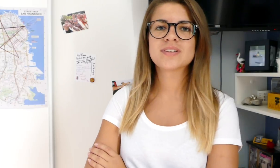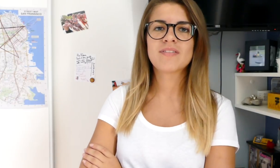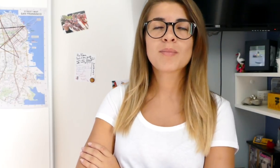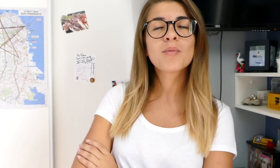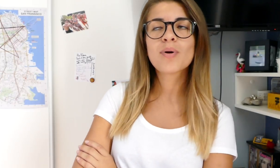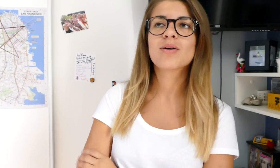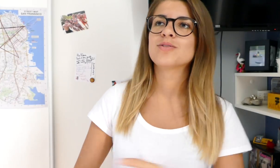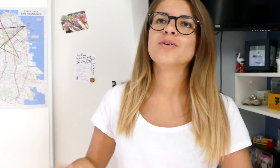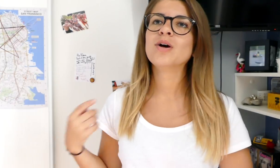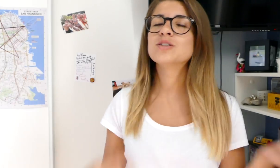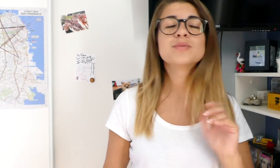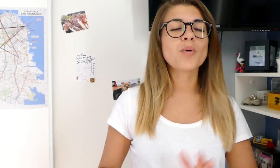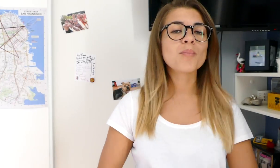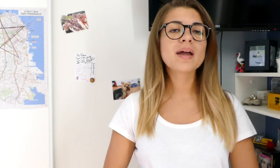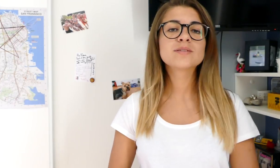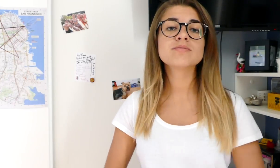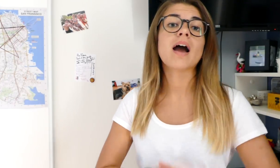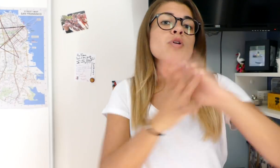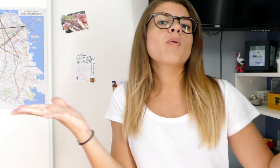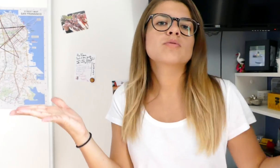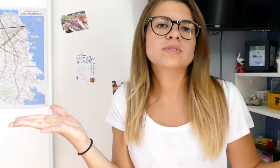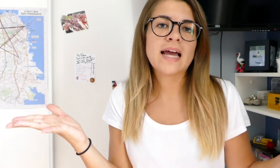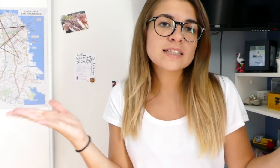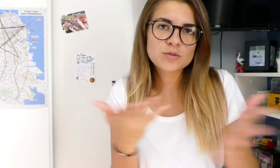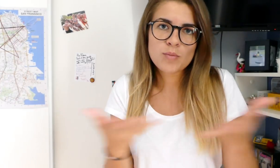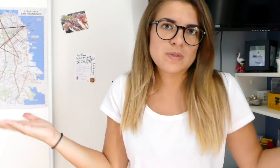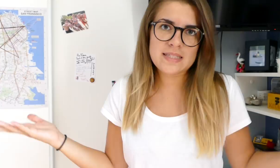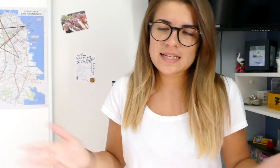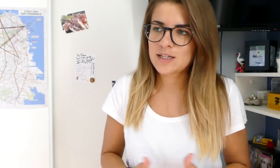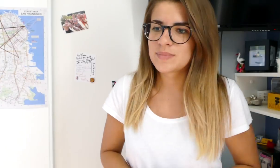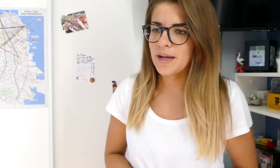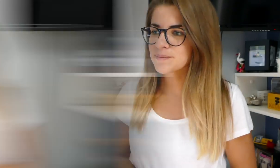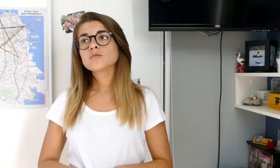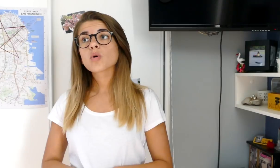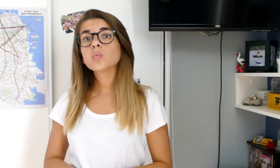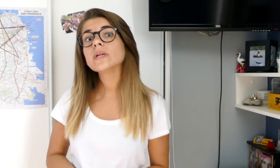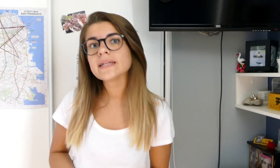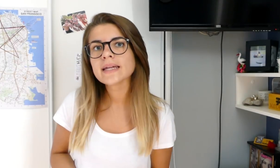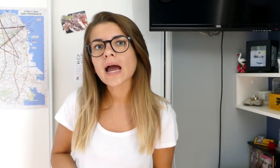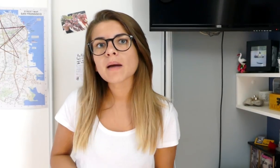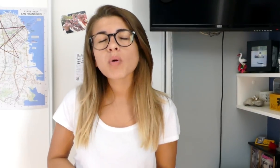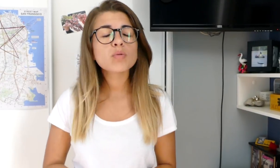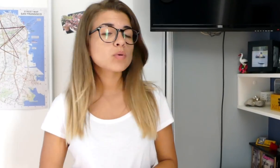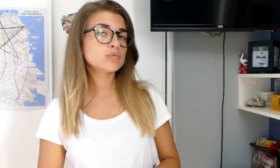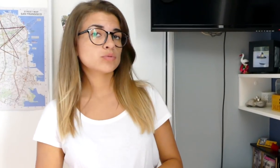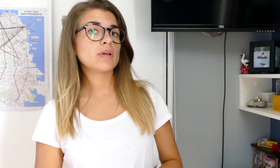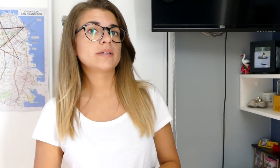j'avais vraiment peur que je me trompais et tout. Tout le monde le stresse, tout le le sait, c'est comme ça. Donc oui, il y a beaucoup beaucoup de ceux qui